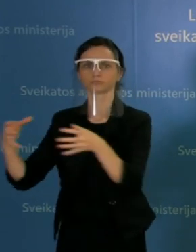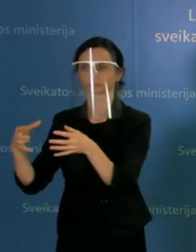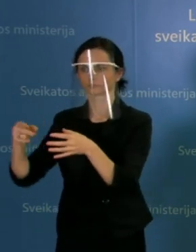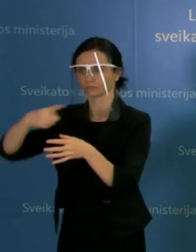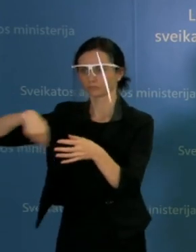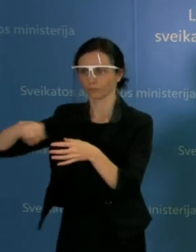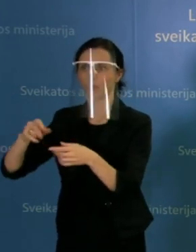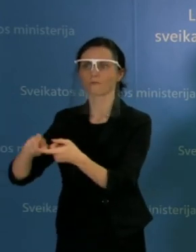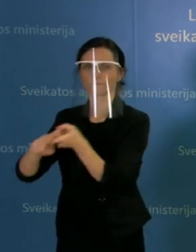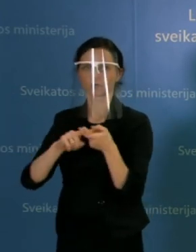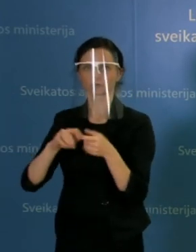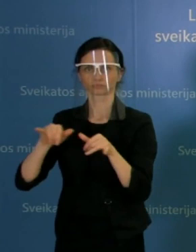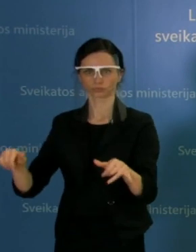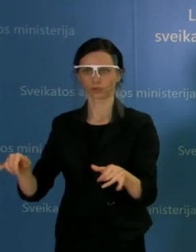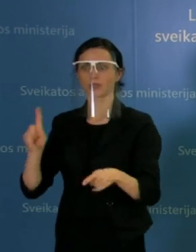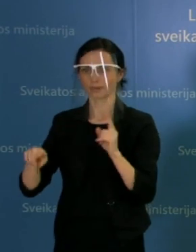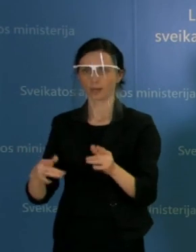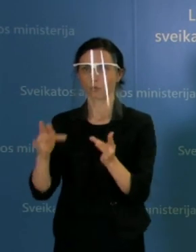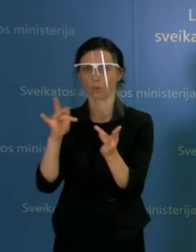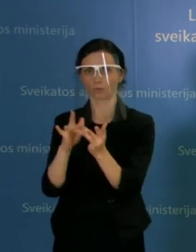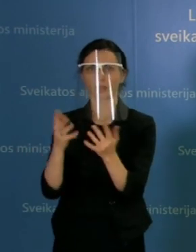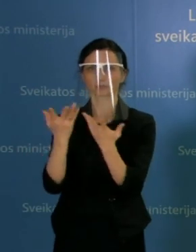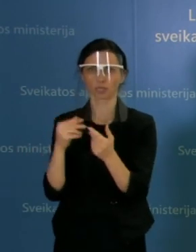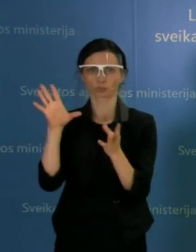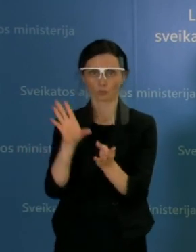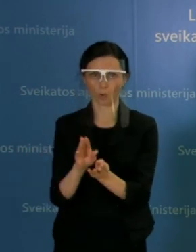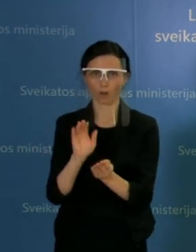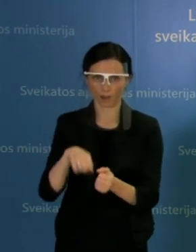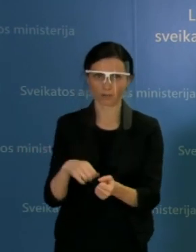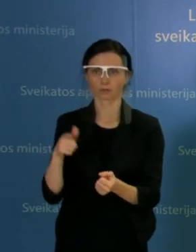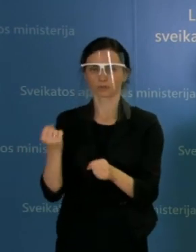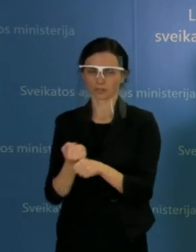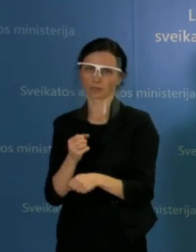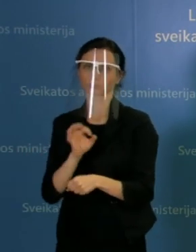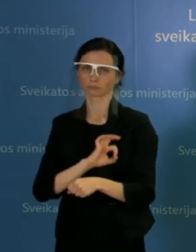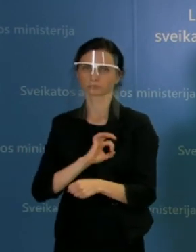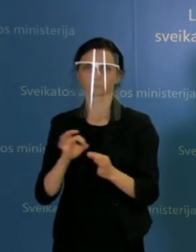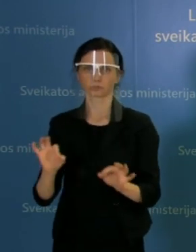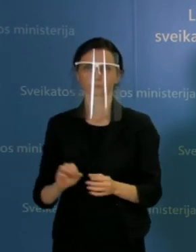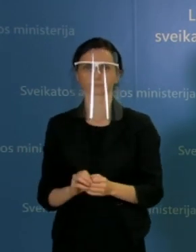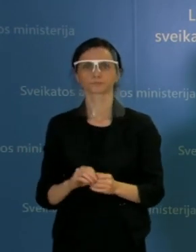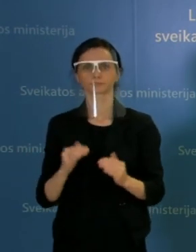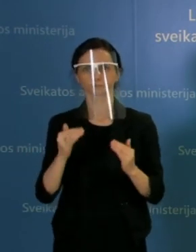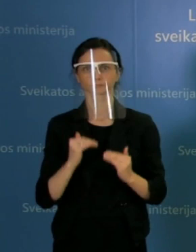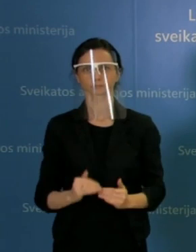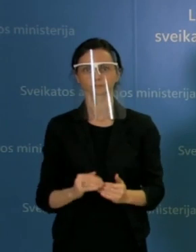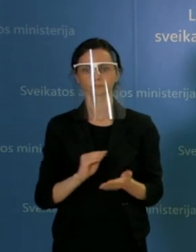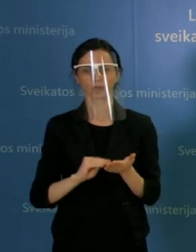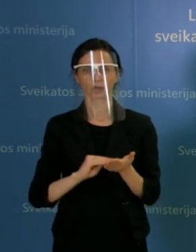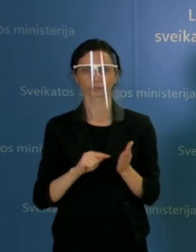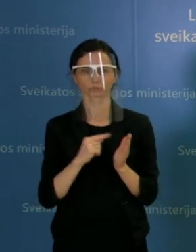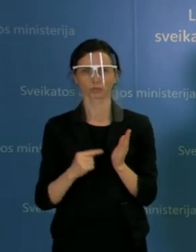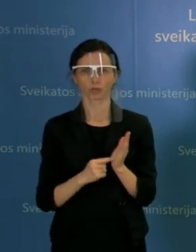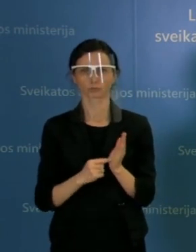yra galimybė mažinti kontaktų skaičių, tai juo reikia ir naudotis. Dar turiu raštuoti jūsų tą klausimą. Ir dar viena